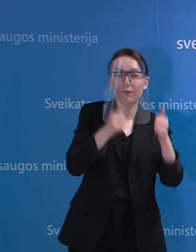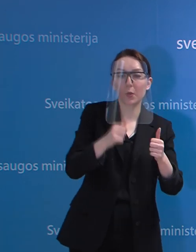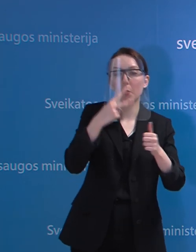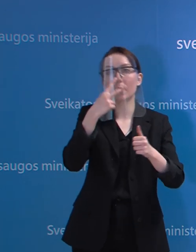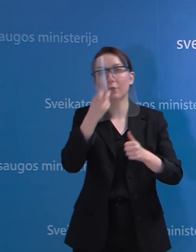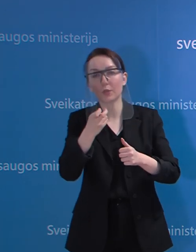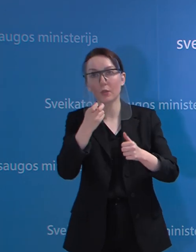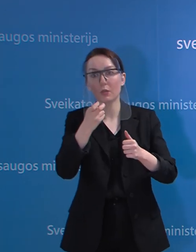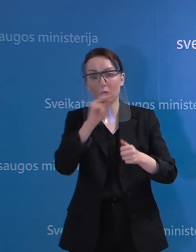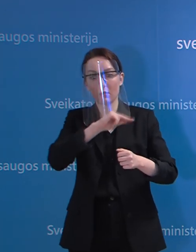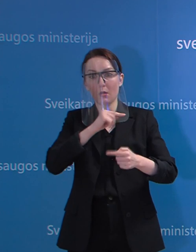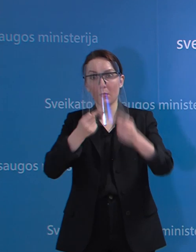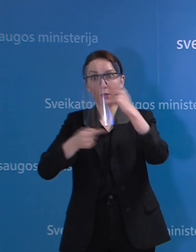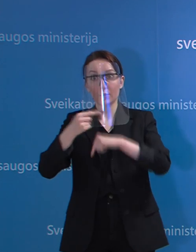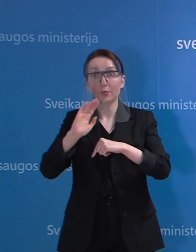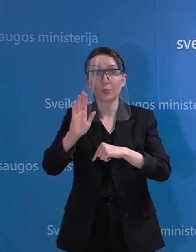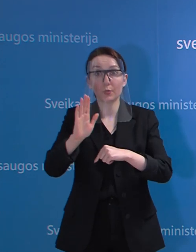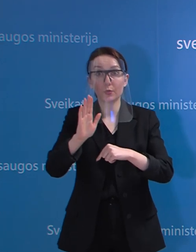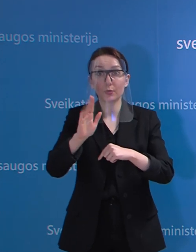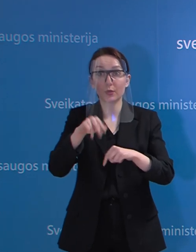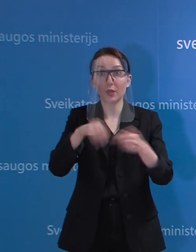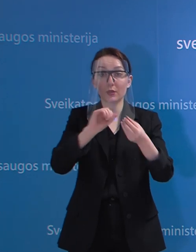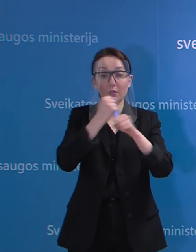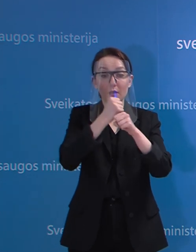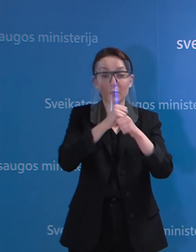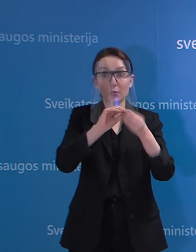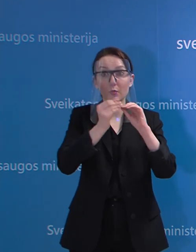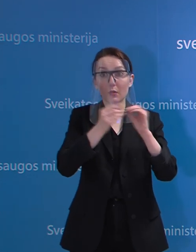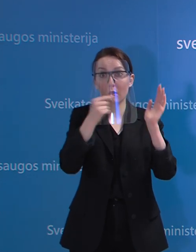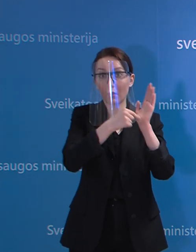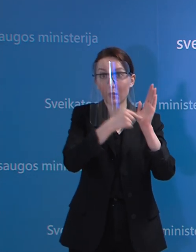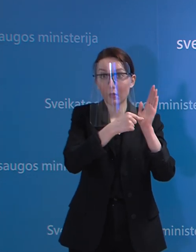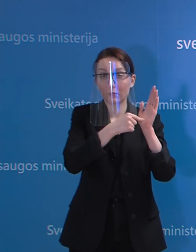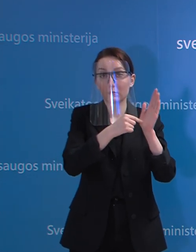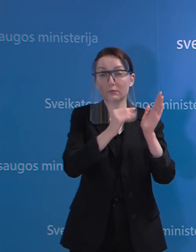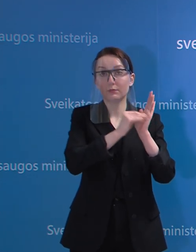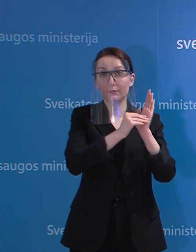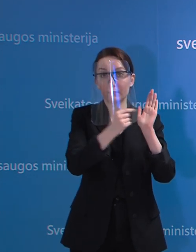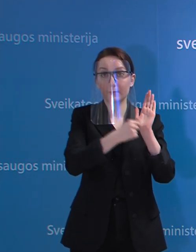dviejų savaičių grįši darbus, nes tai jiems diktuoja darbos sutartis ir kitos taisykles.